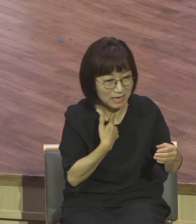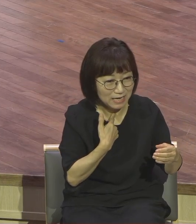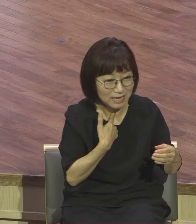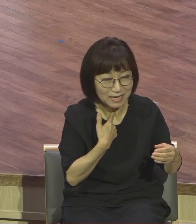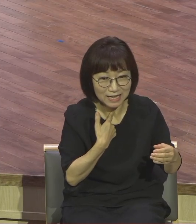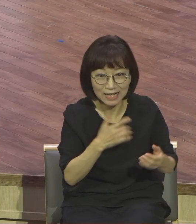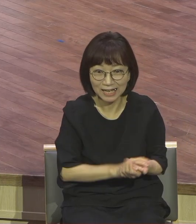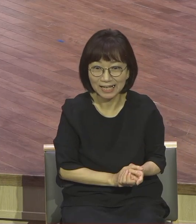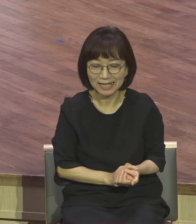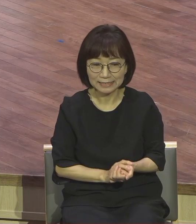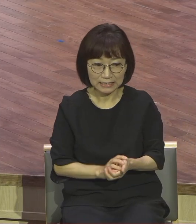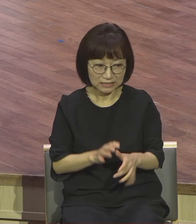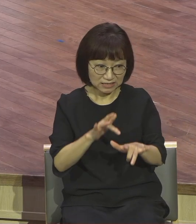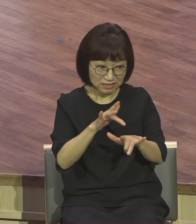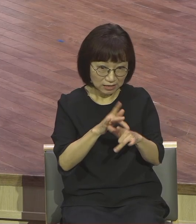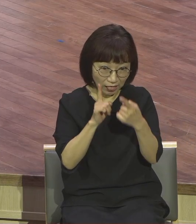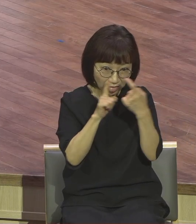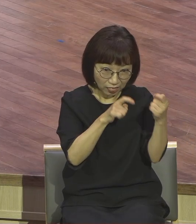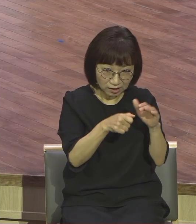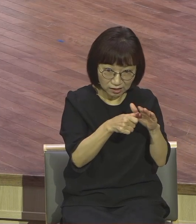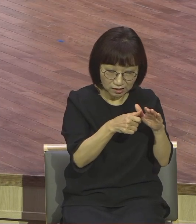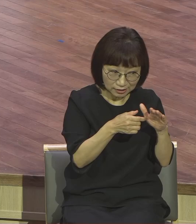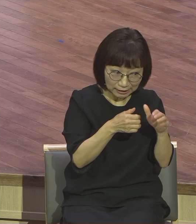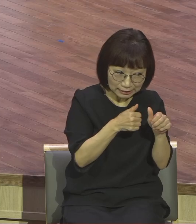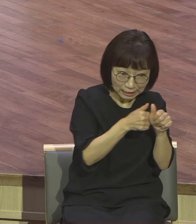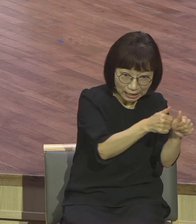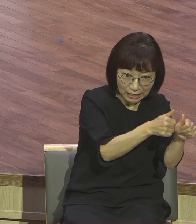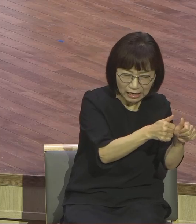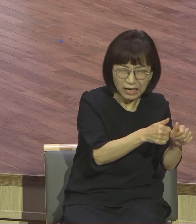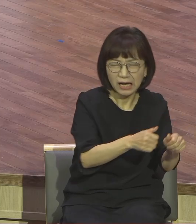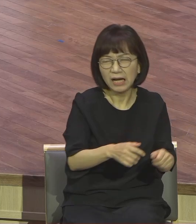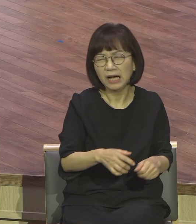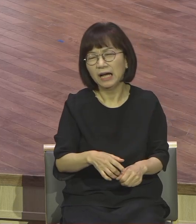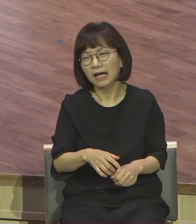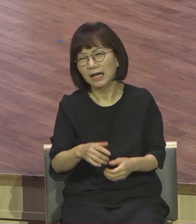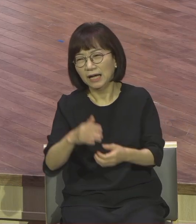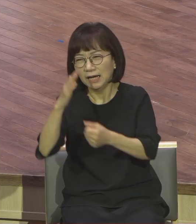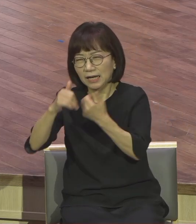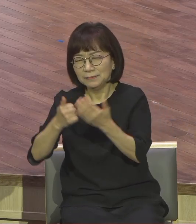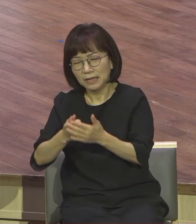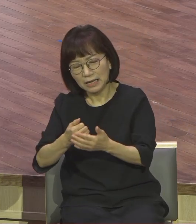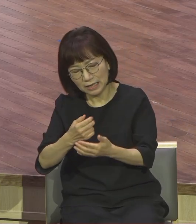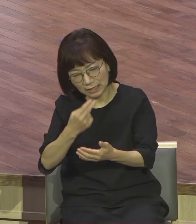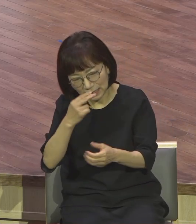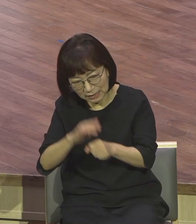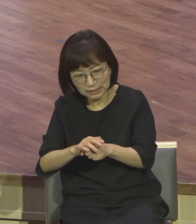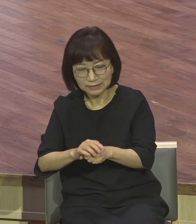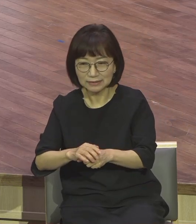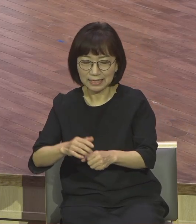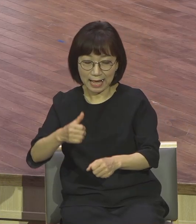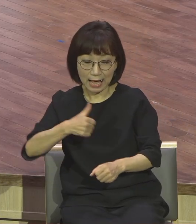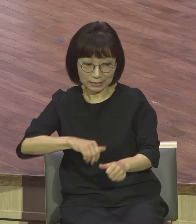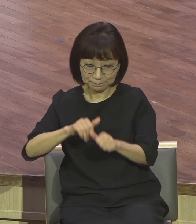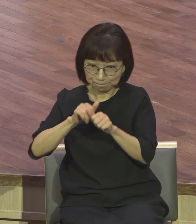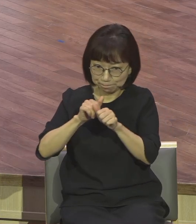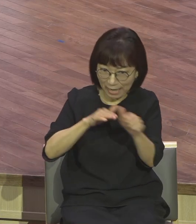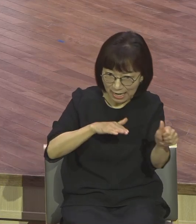사단을 따라가니까 하나님 가슴이 아파서 독신자 보내서 십자가에 죽게 하시고 우리를 구원해 주시놓고 계속해서